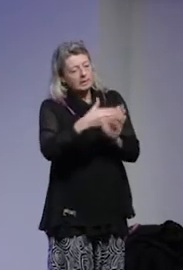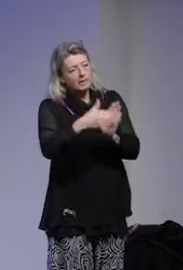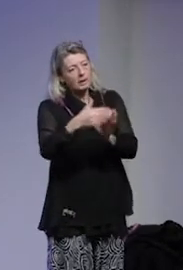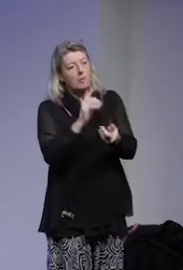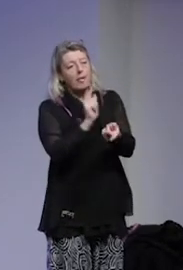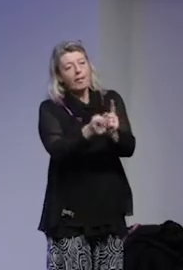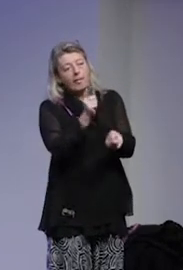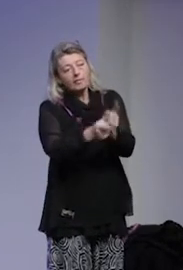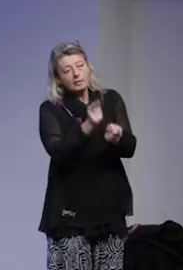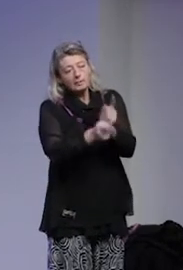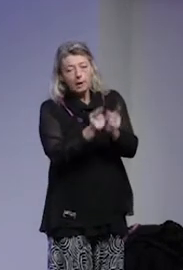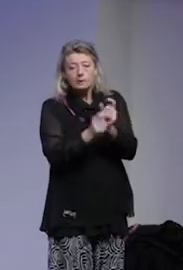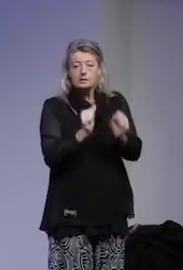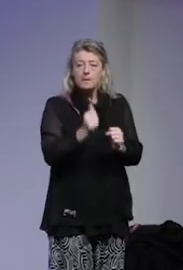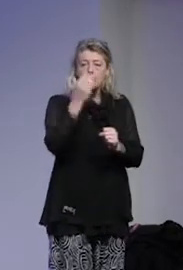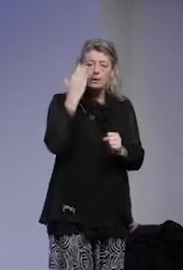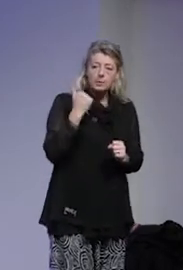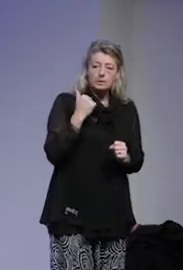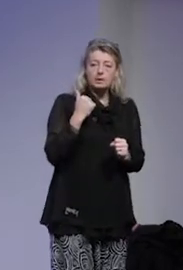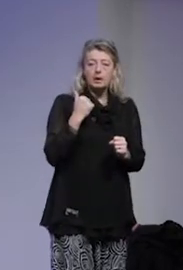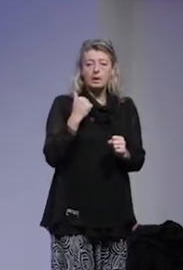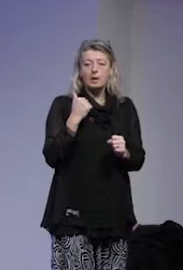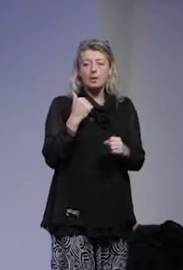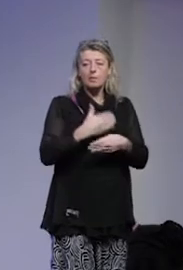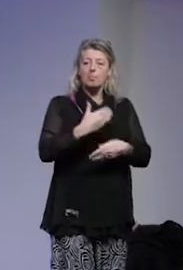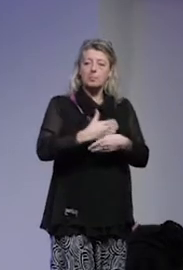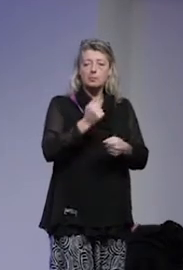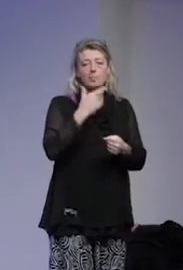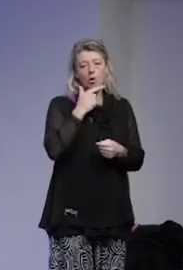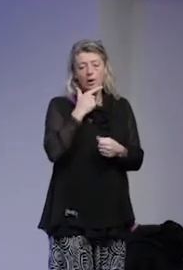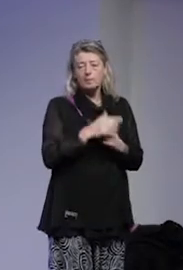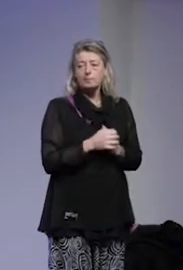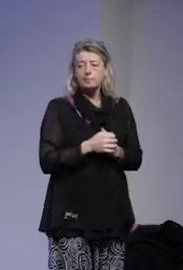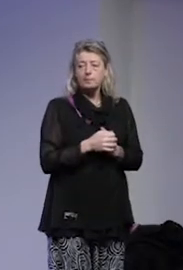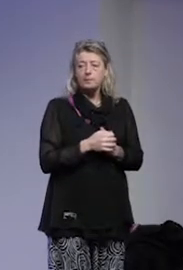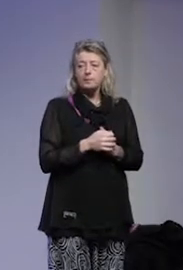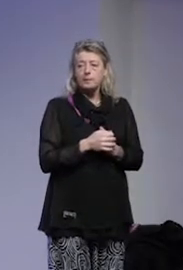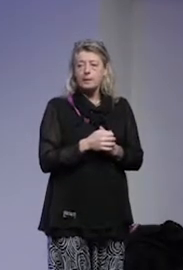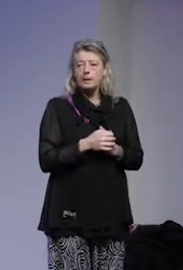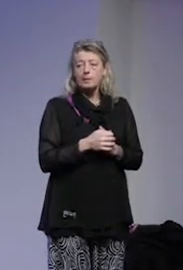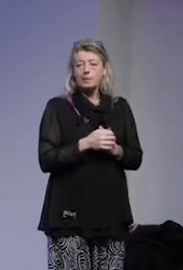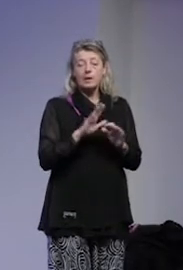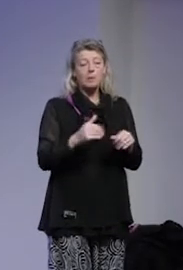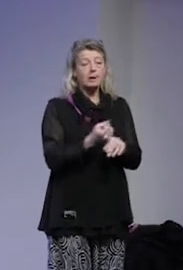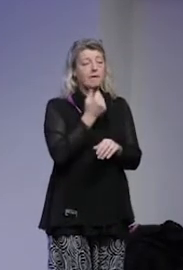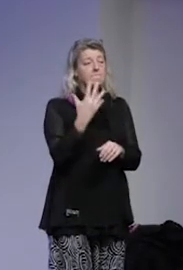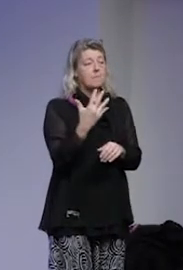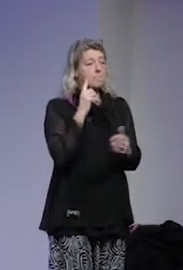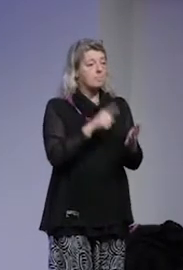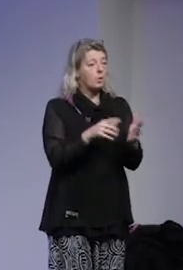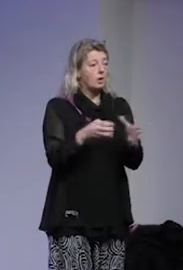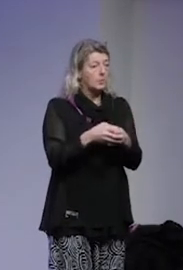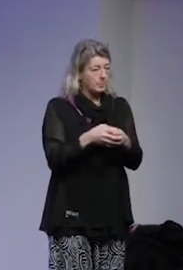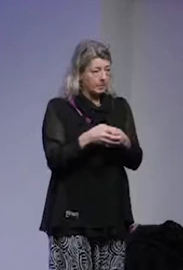potentiellt sett skulle kunna betraktas som farliga. Vi har funnit fem målgrupper som är